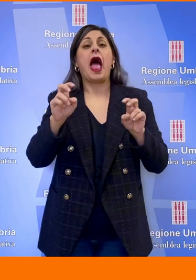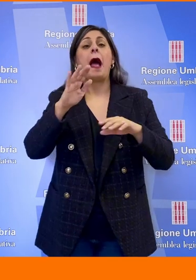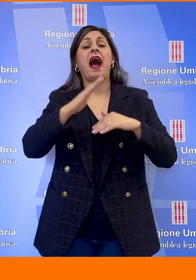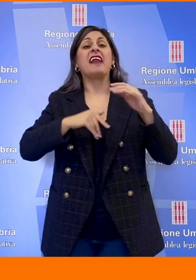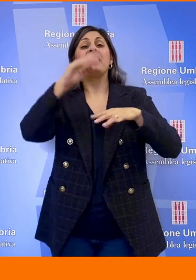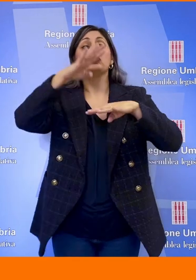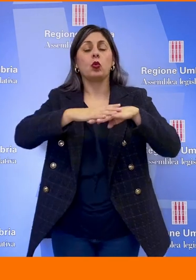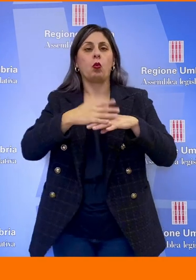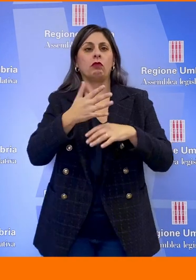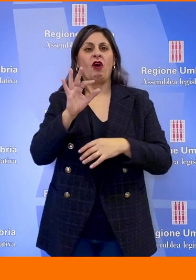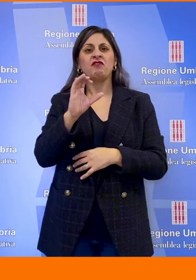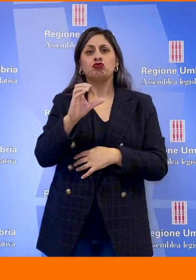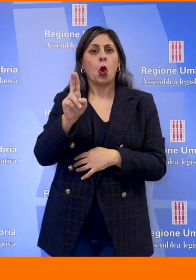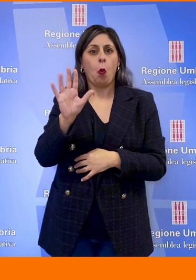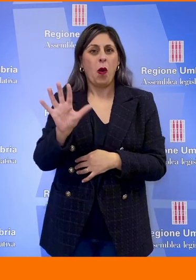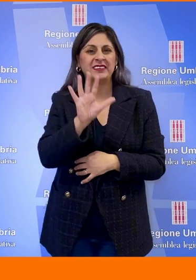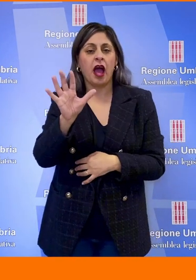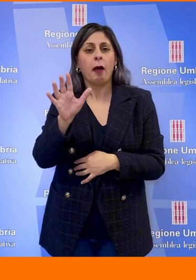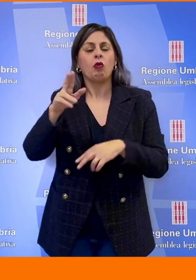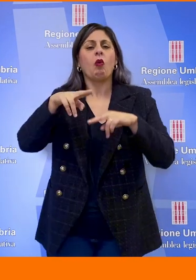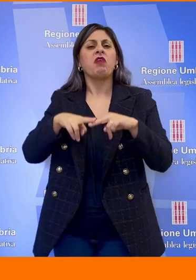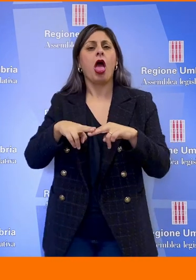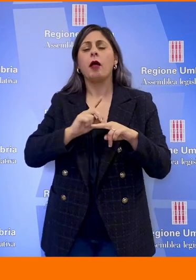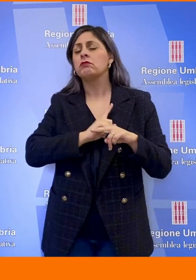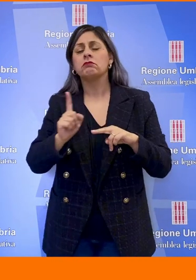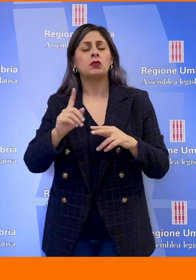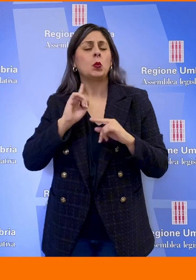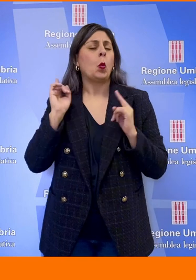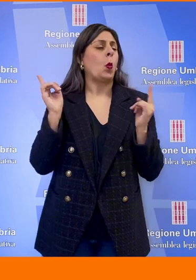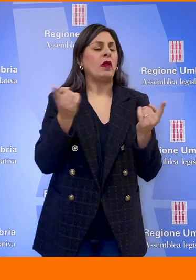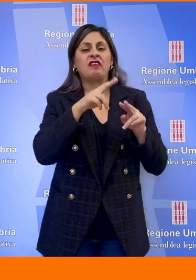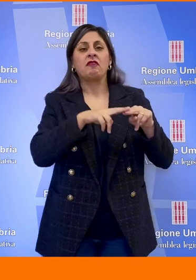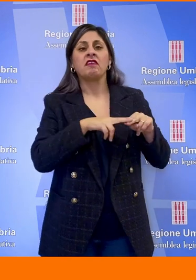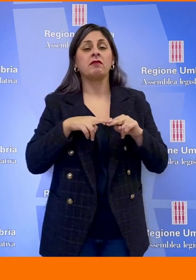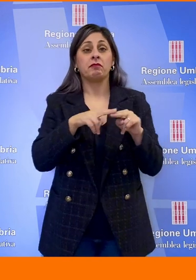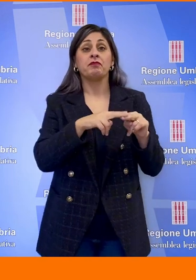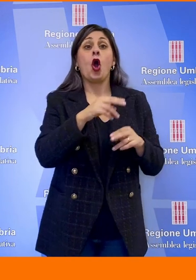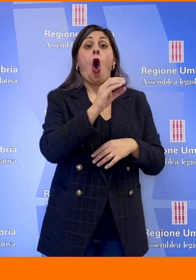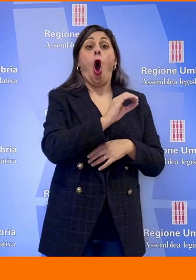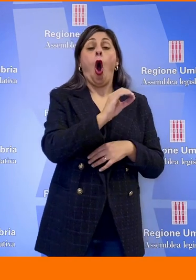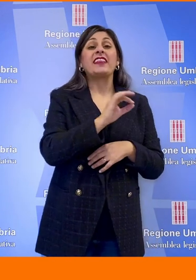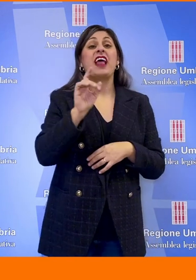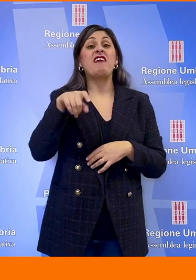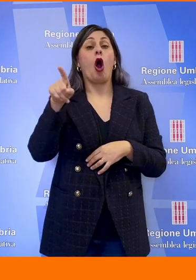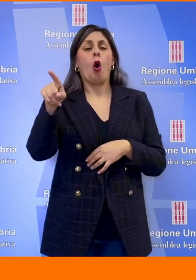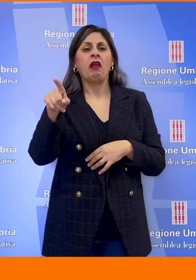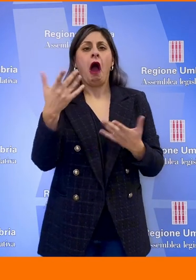'FCU sostanzialmente siamo fermi al palo su tutto. La Orte Falconara addirittura era stata cassata dal Ministro Fitto.